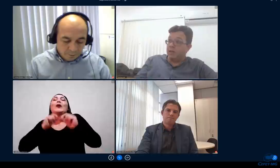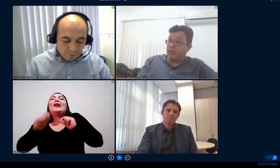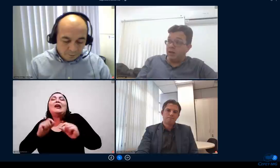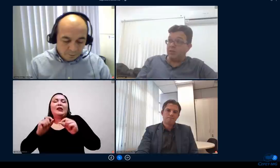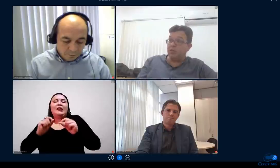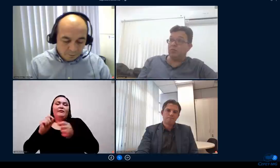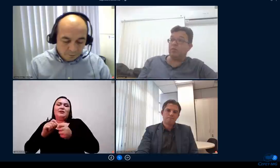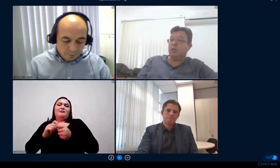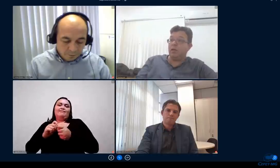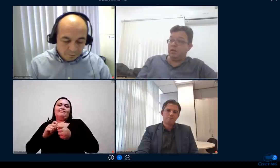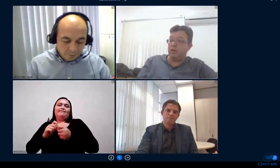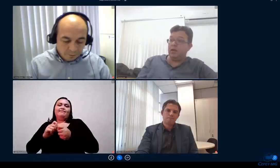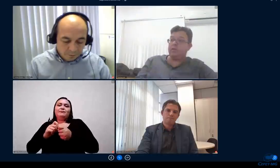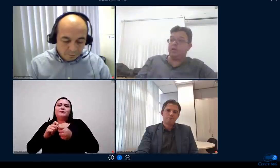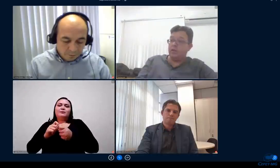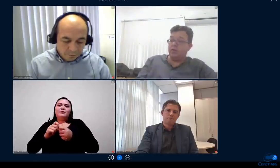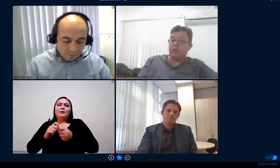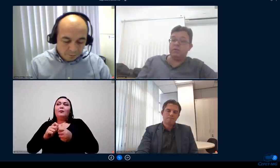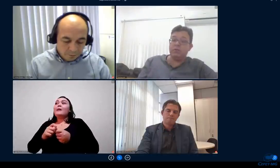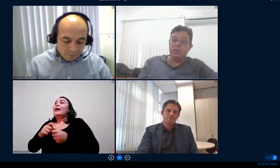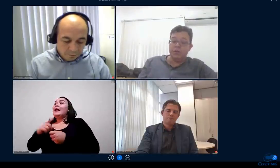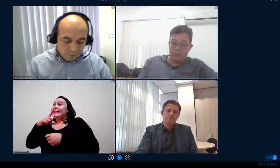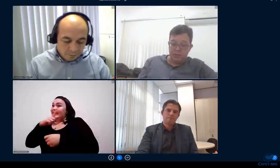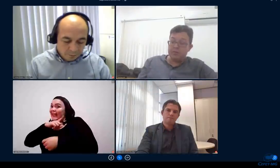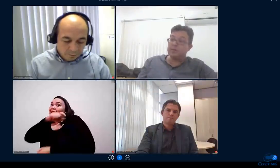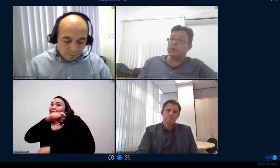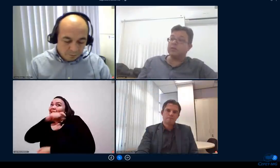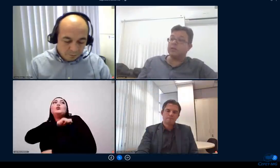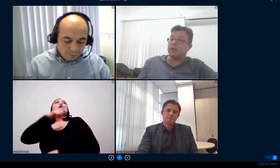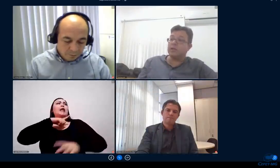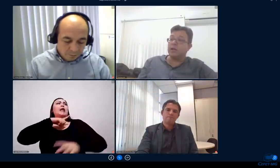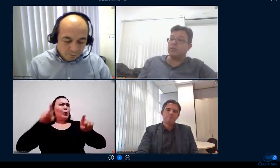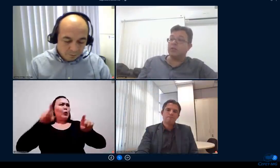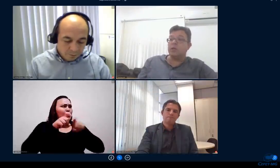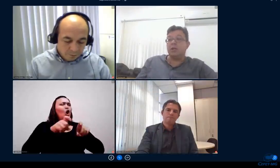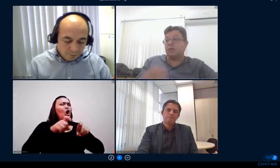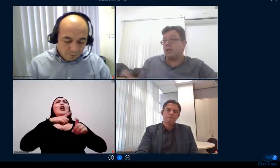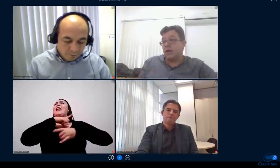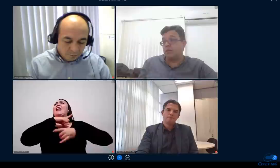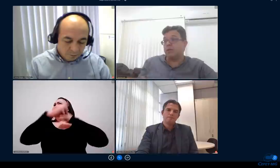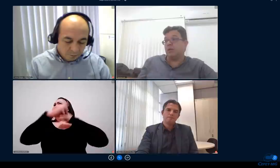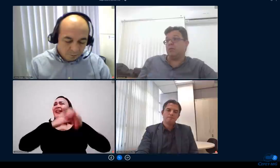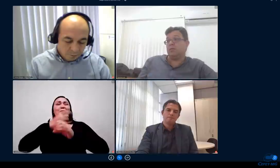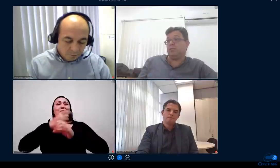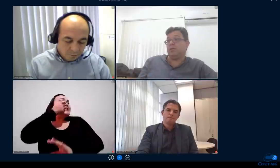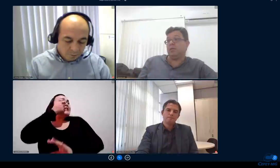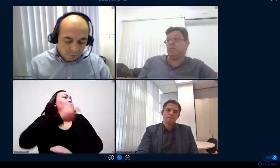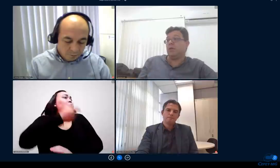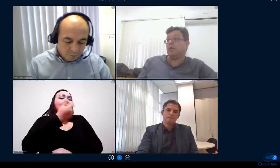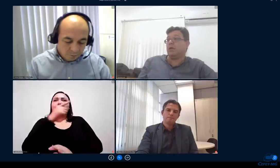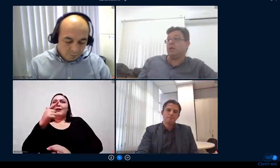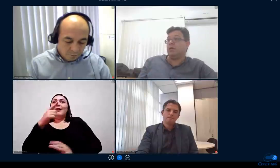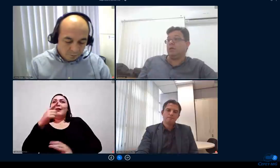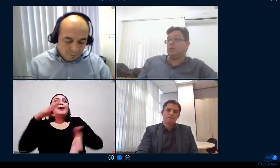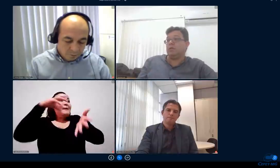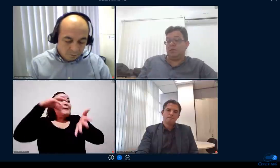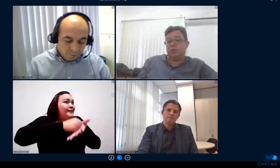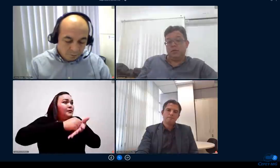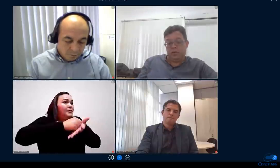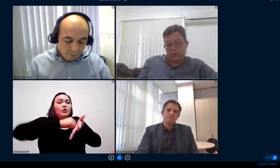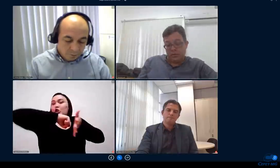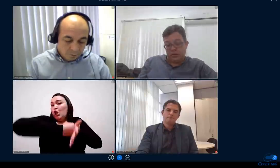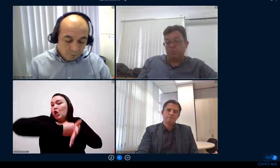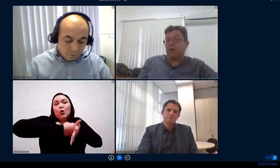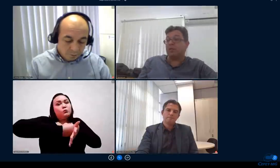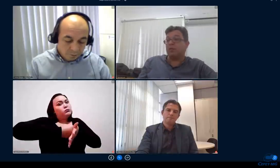fato tem acesso tem internet tem computador mas estão desengajados e não trancar a matrícula né então